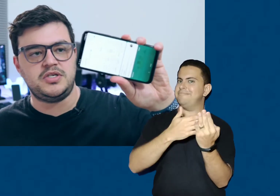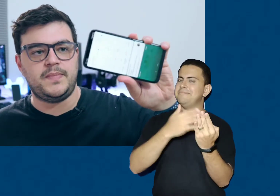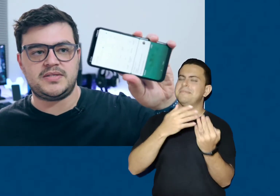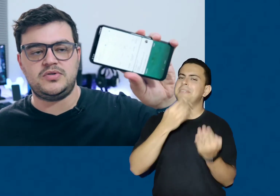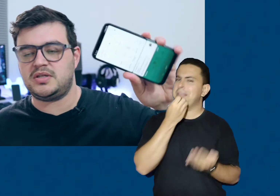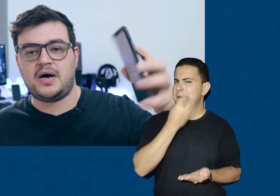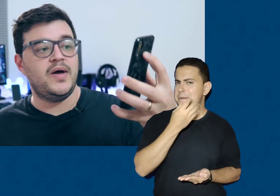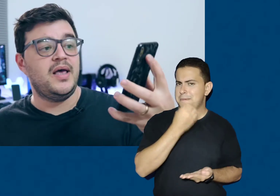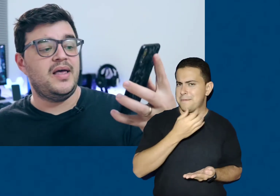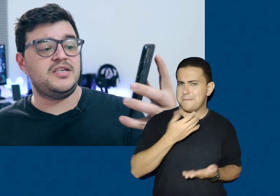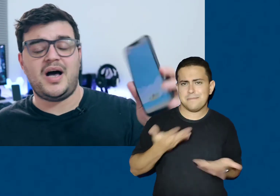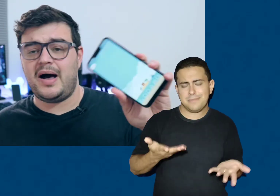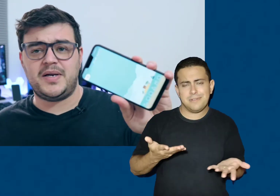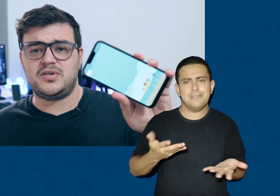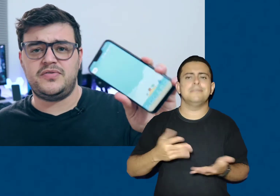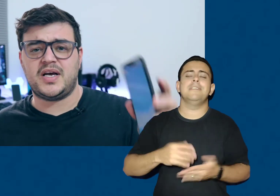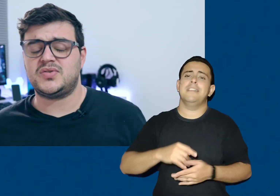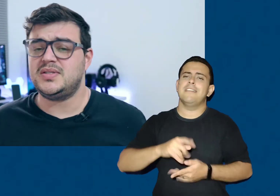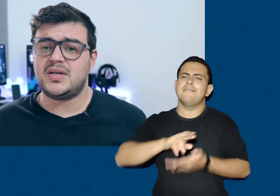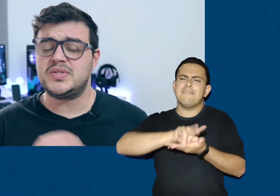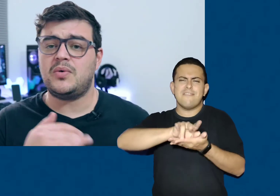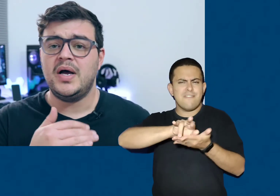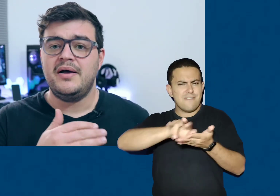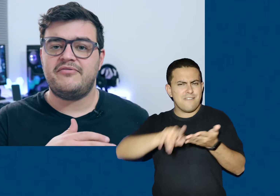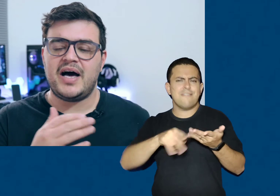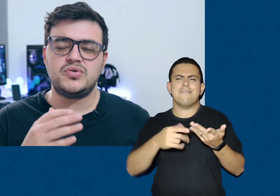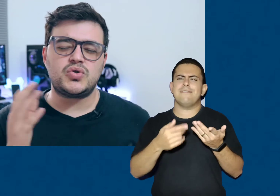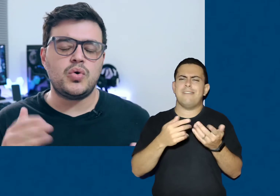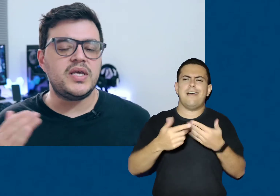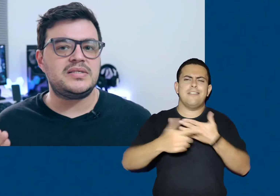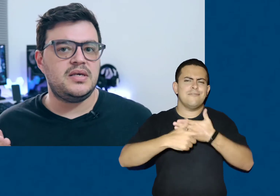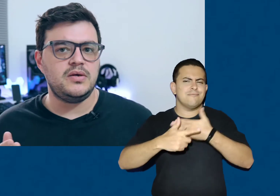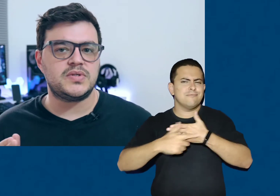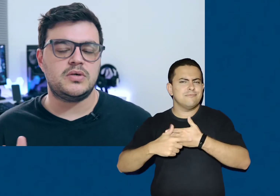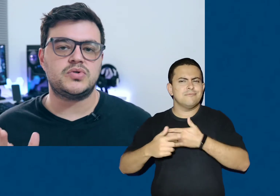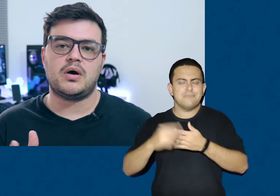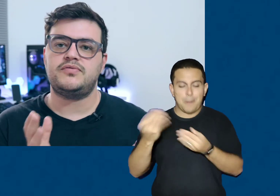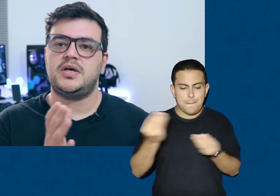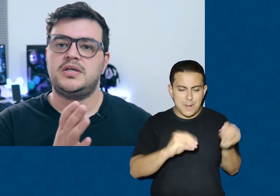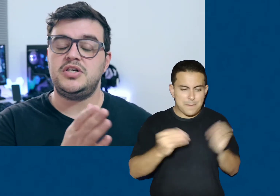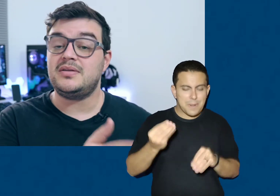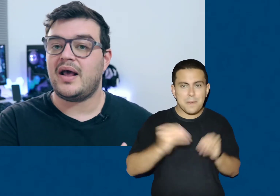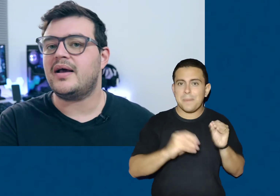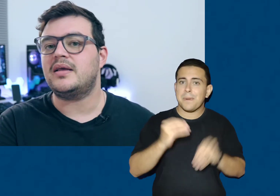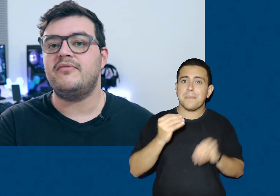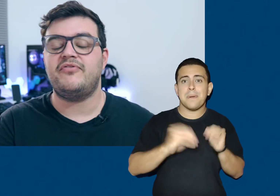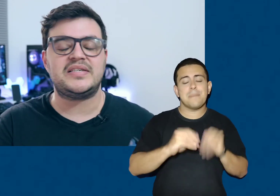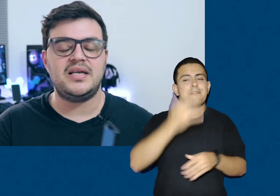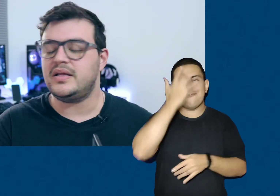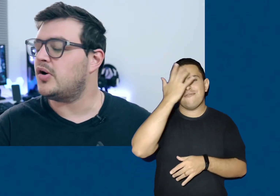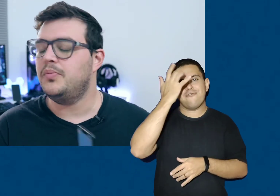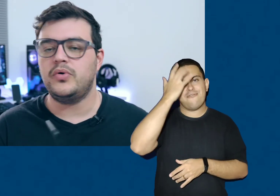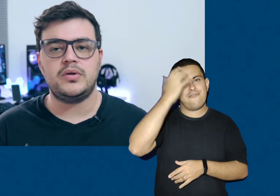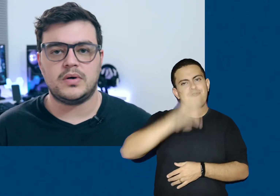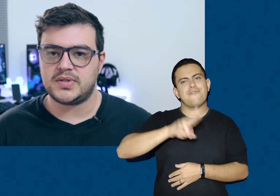de impressão digital, ele já abre as notificações. Então são vários truquezinhos que o software te entrega que facilitam muito a